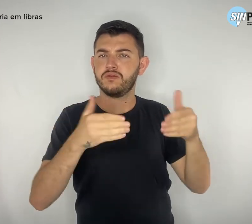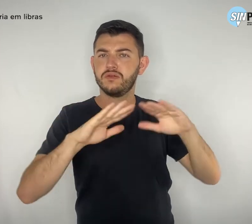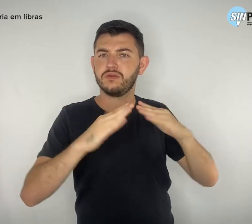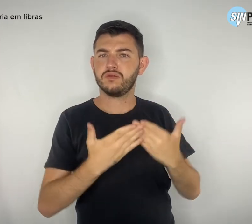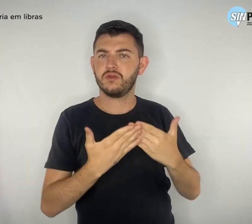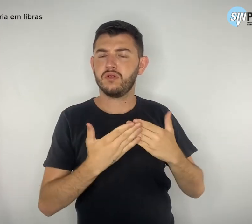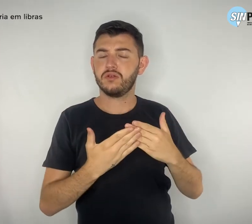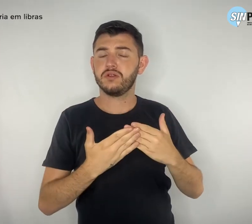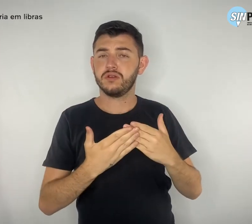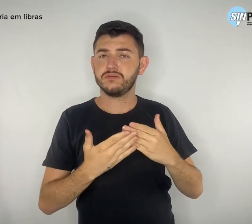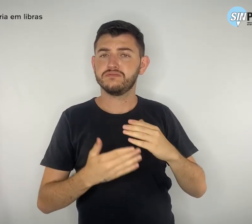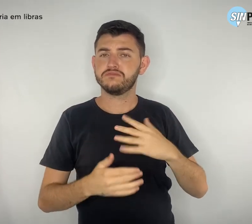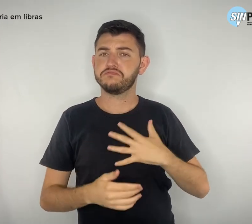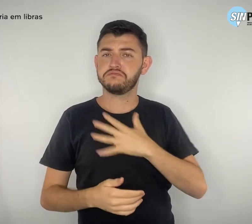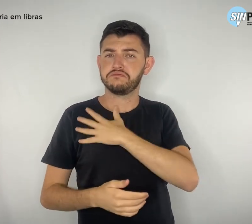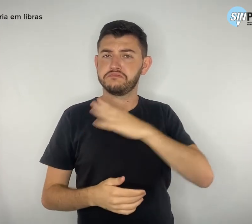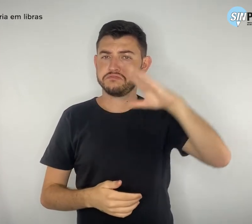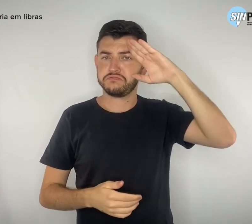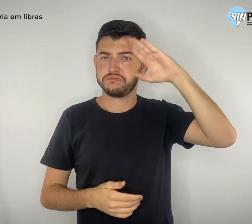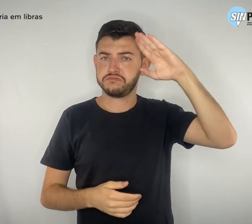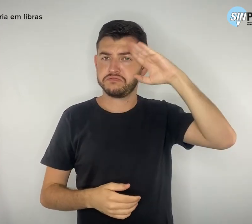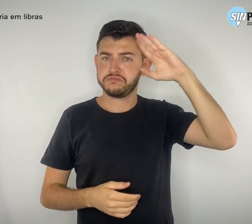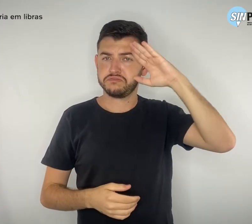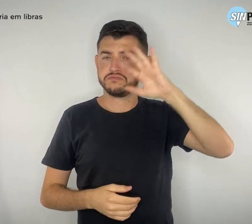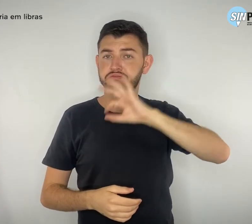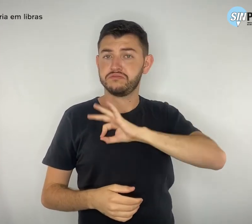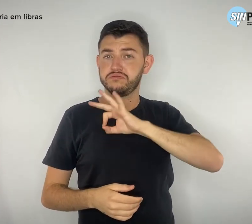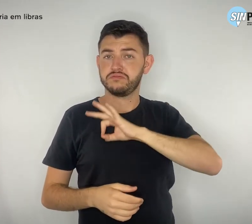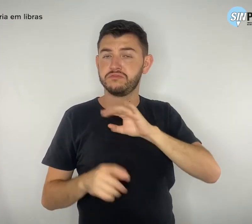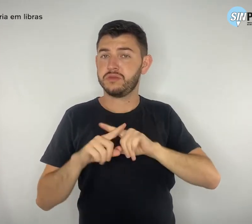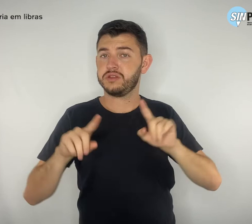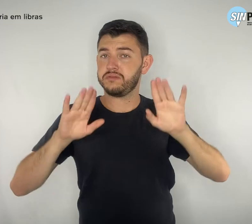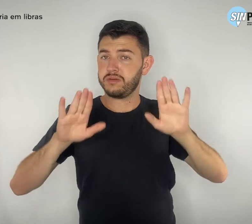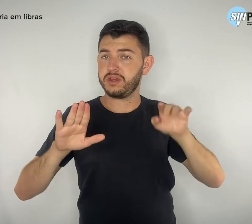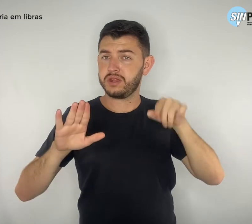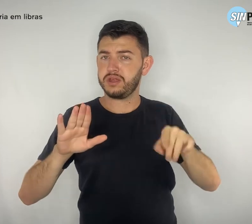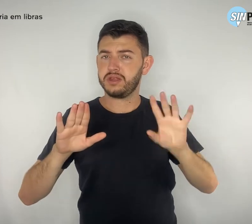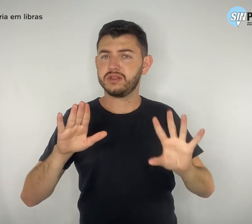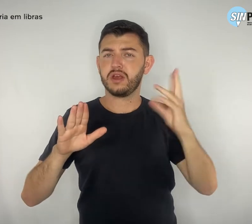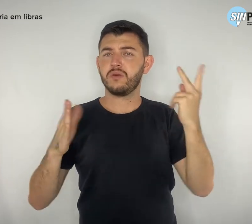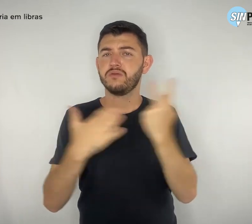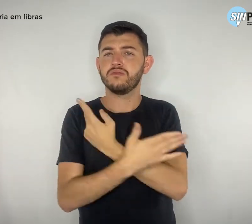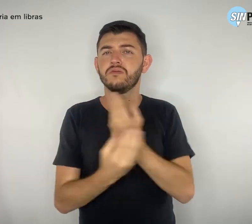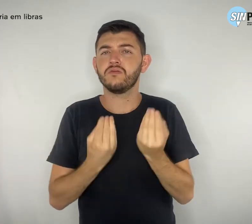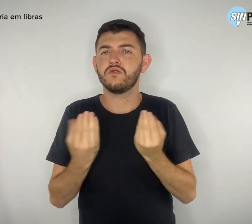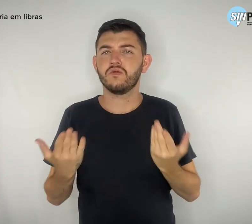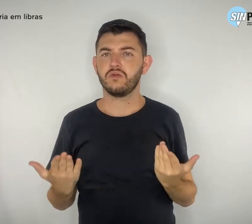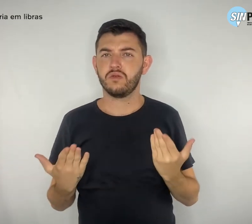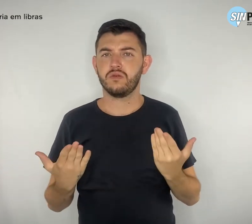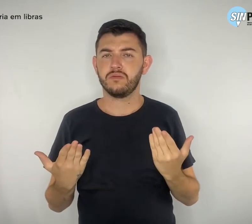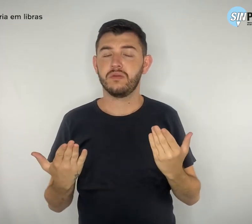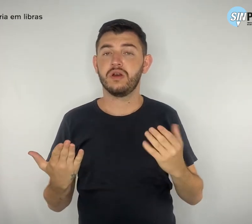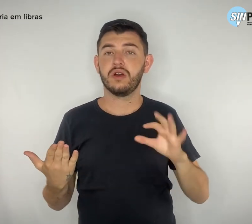casos, a gestão das unidades é repassada à polícia militar e às forças armadas.